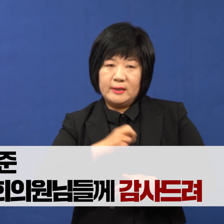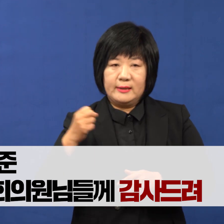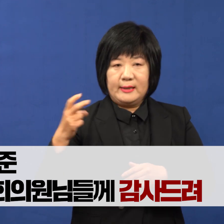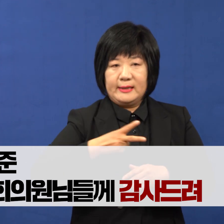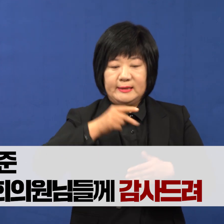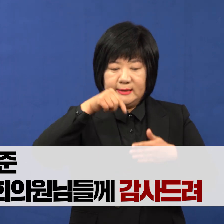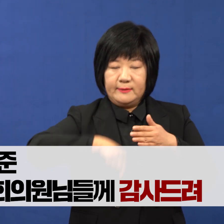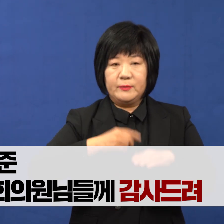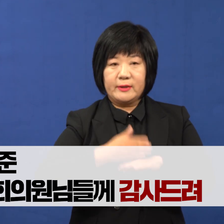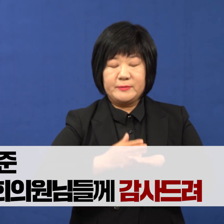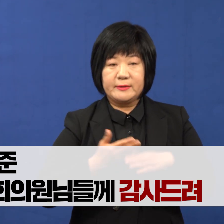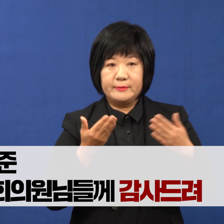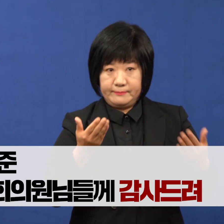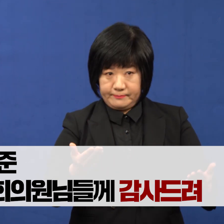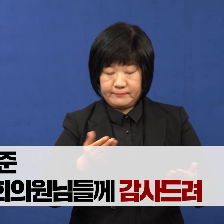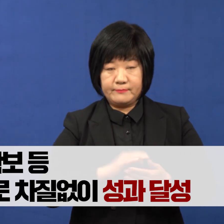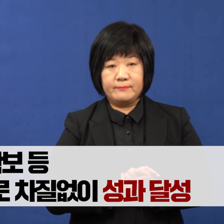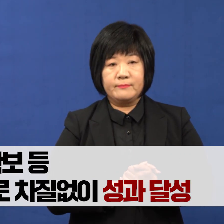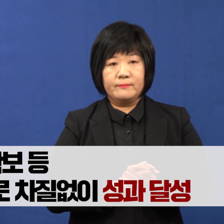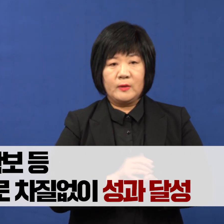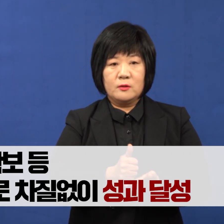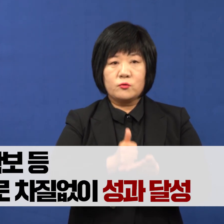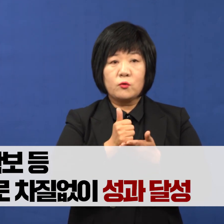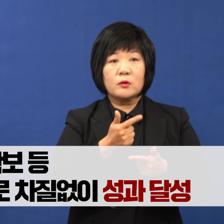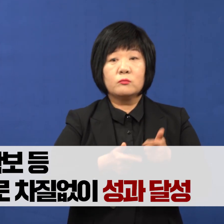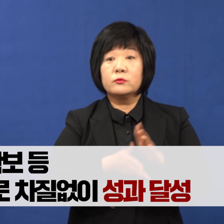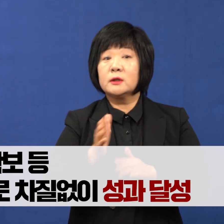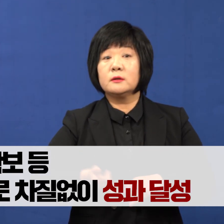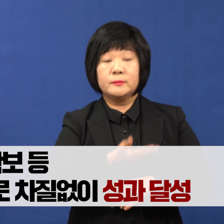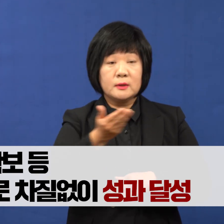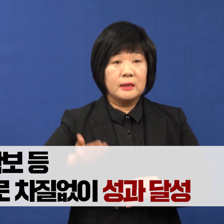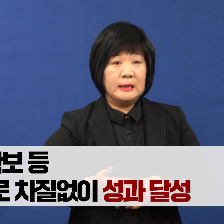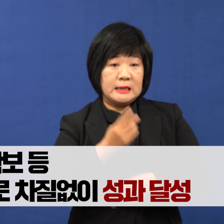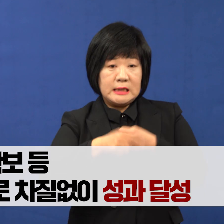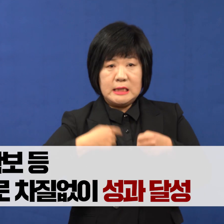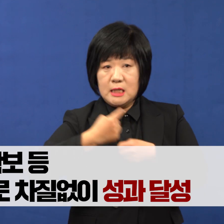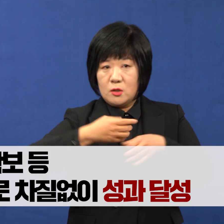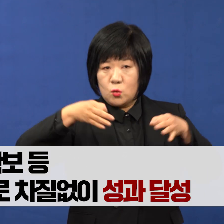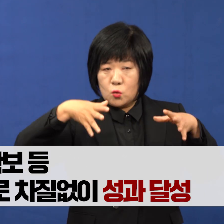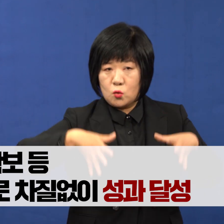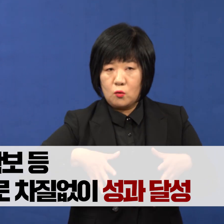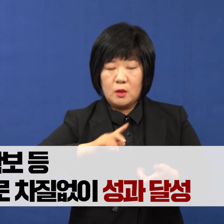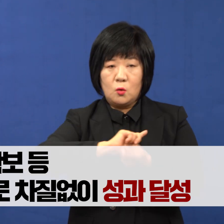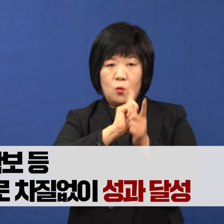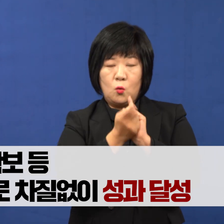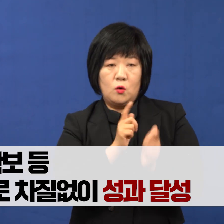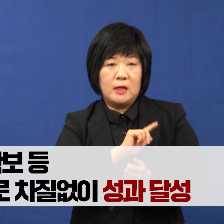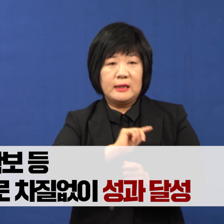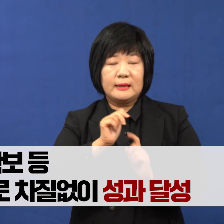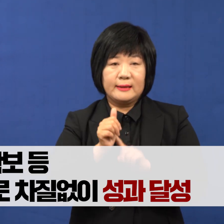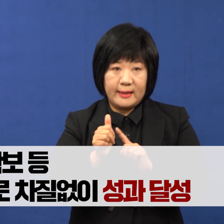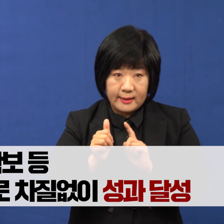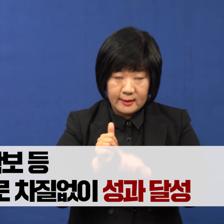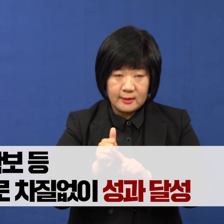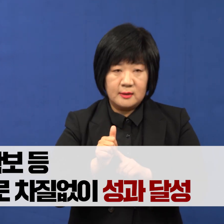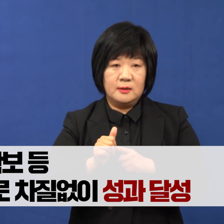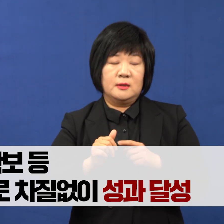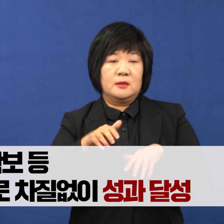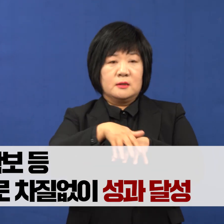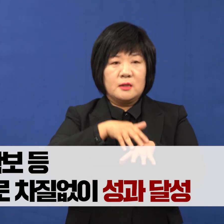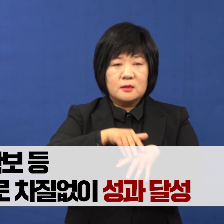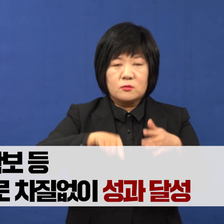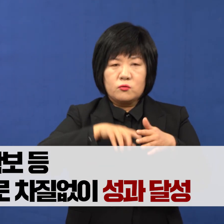깊이 감사드립니다. 존경하는 시민 여러분 지난 1년간의 권한대행 체제 속에서 시민들의 우려와